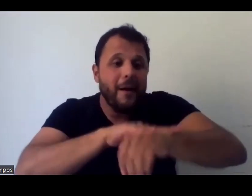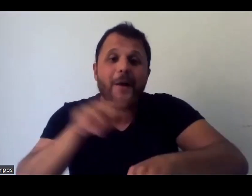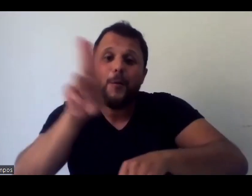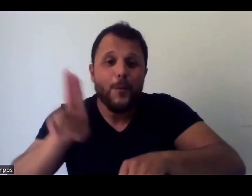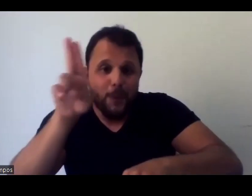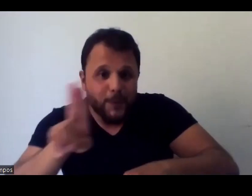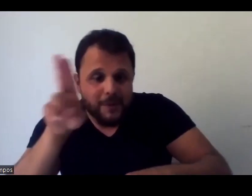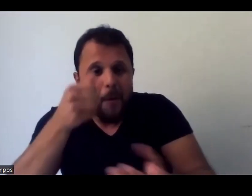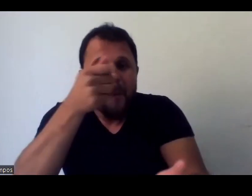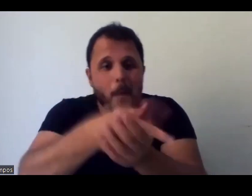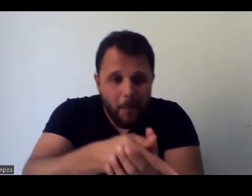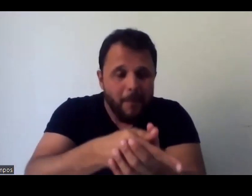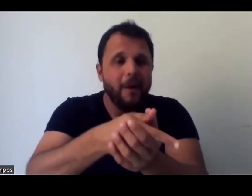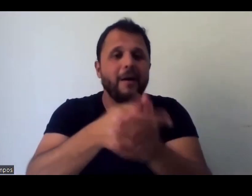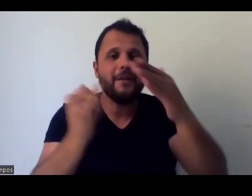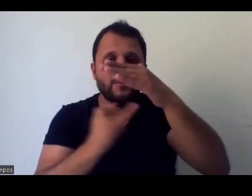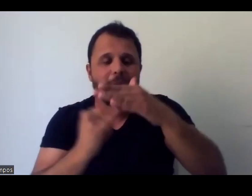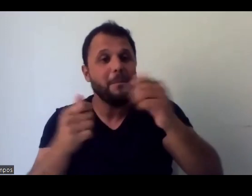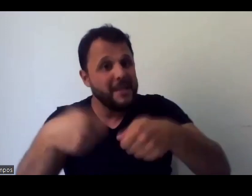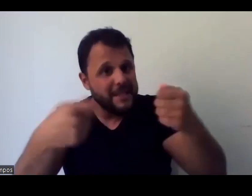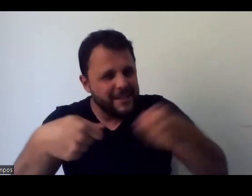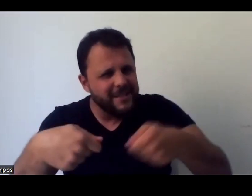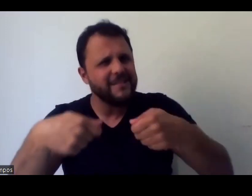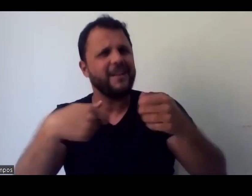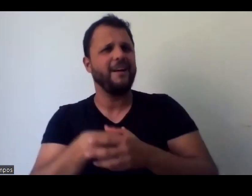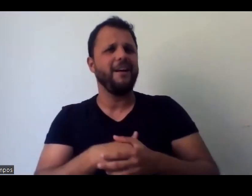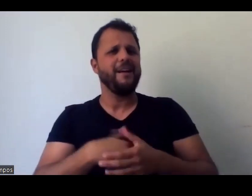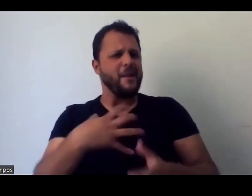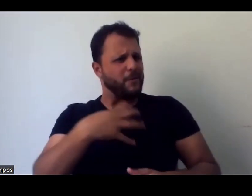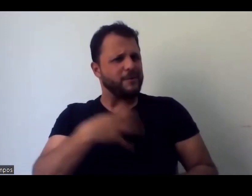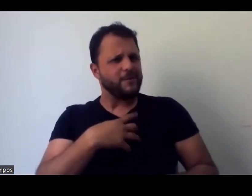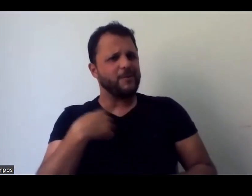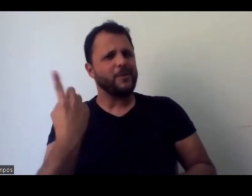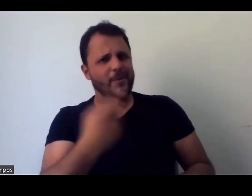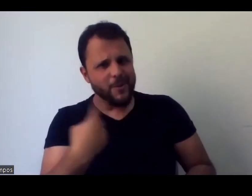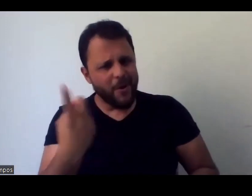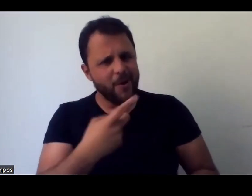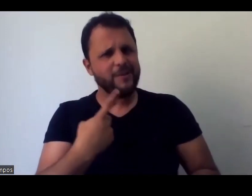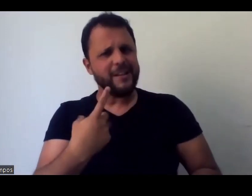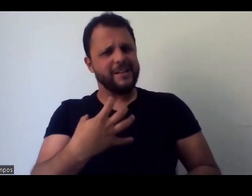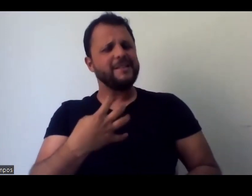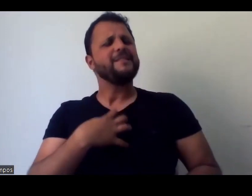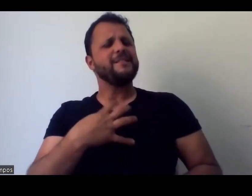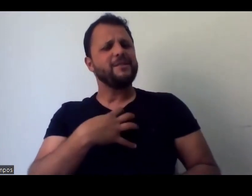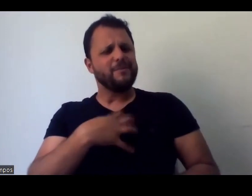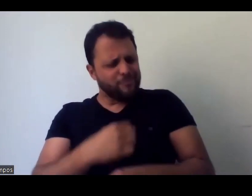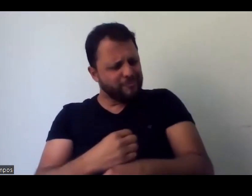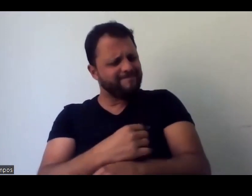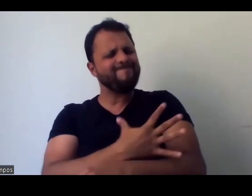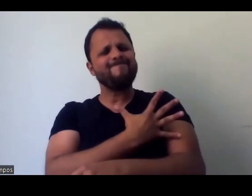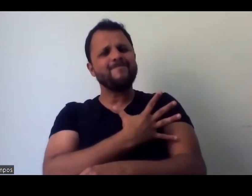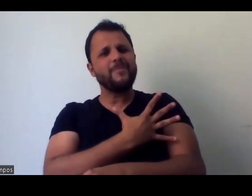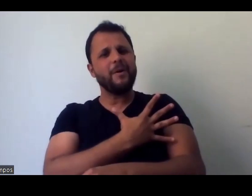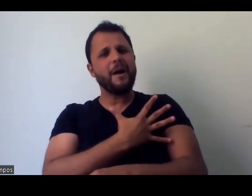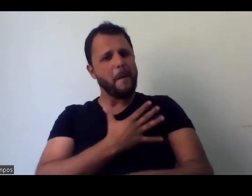atitude mesmo, e eu sinto que somos muitos, né, acho que isso também é gostoso de sentir num evento como esse, quero destacar